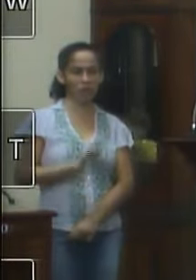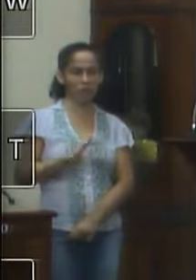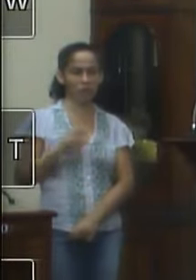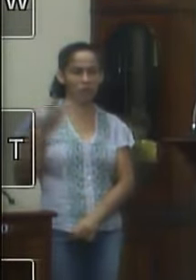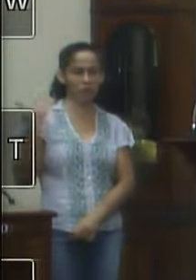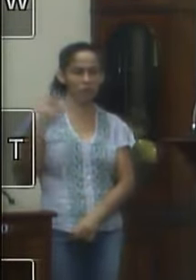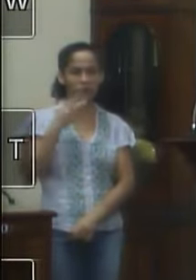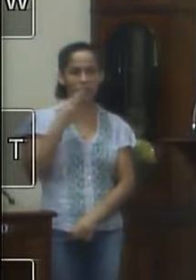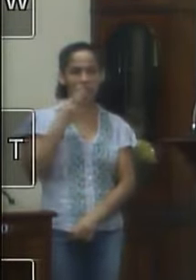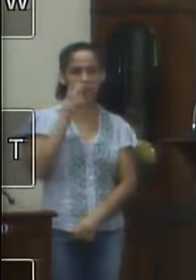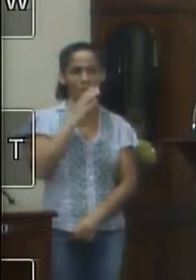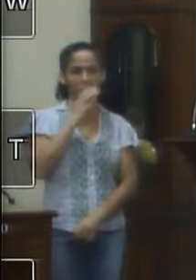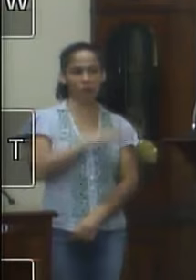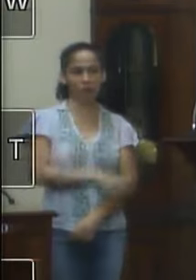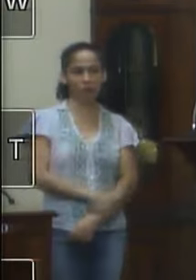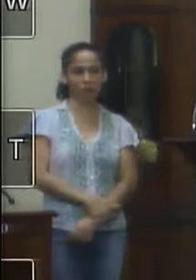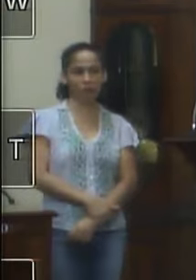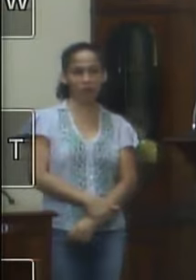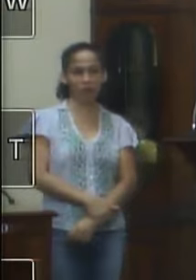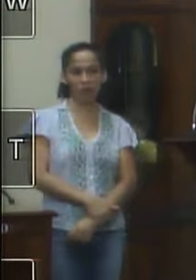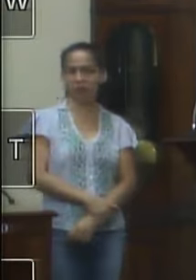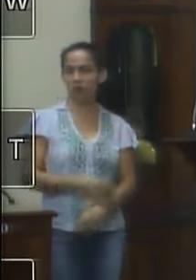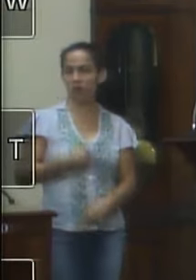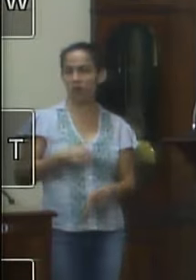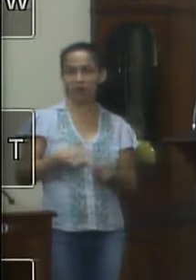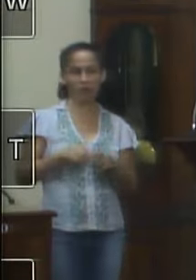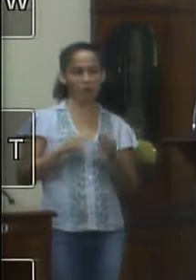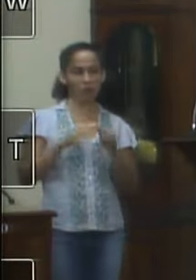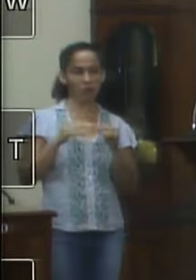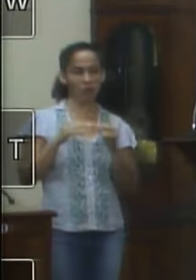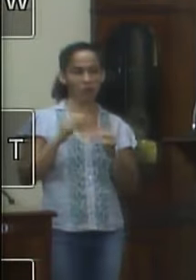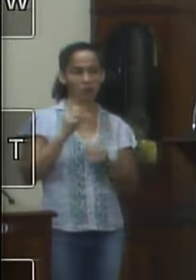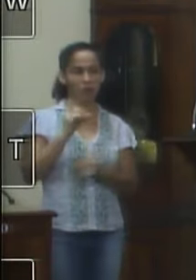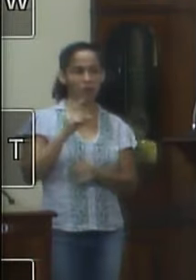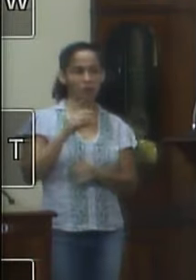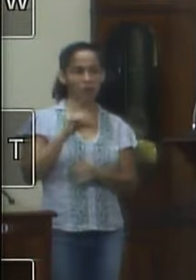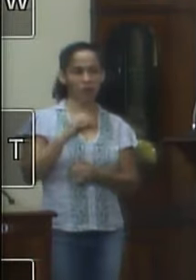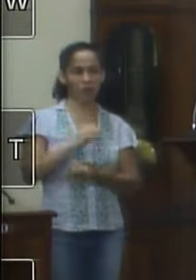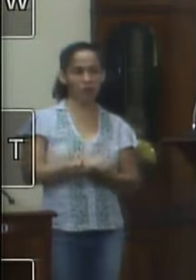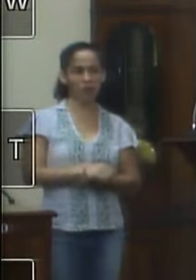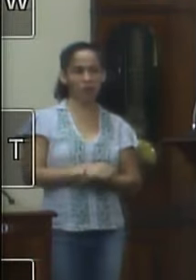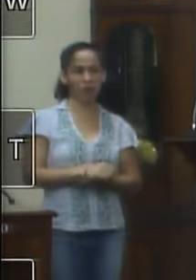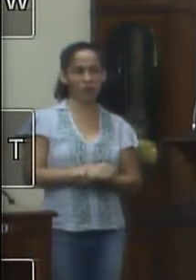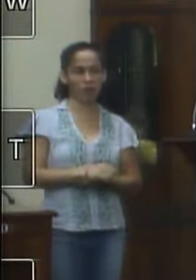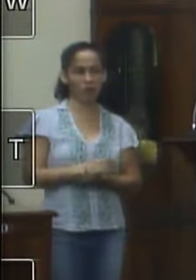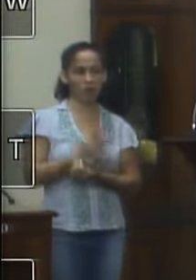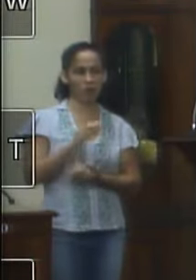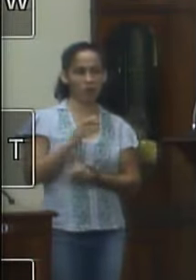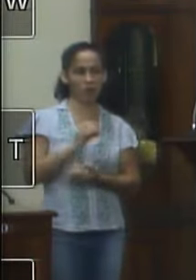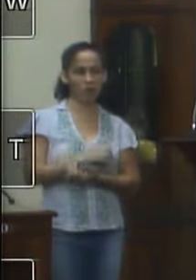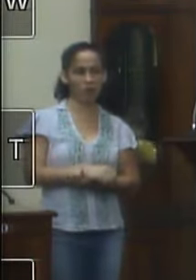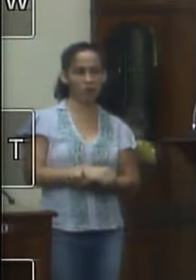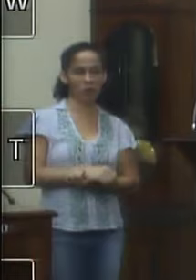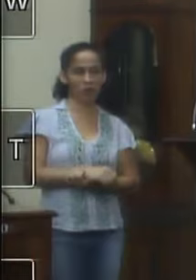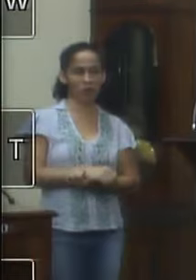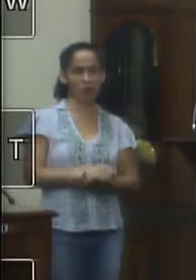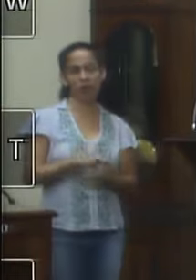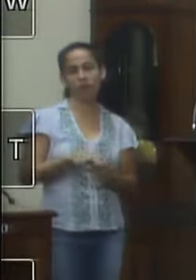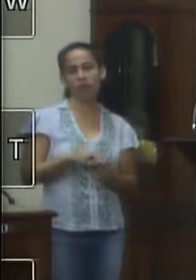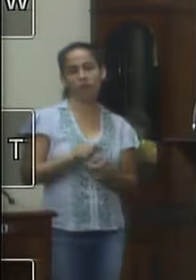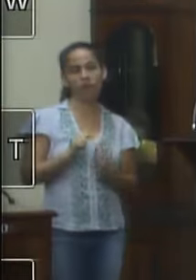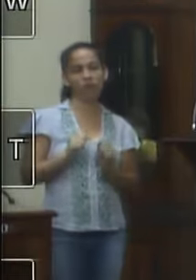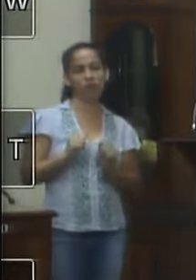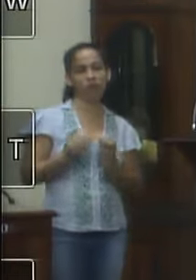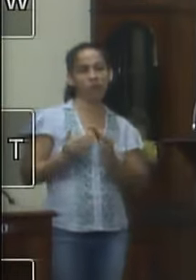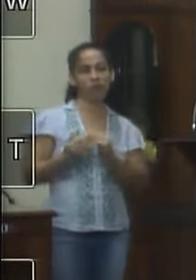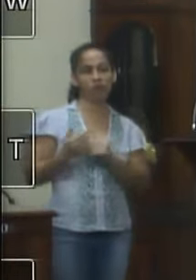mas eu rapidamente vou dizer e fazer um apelo ao Silvio e ao Pedro Graça se o Pedro puder